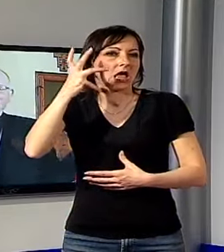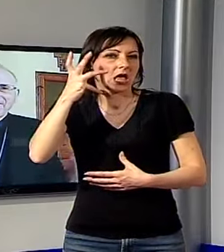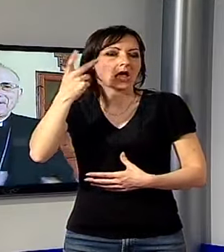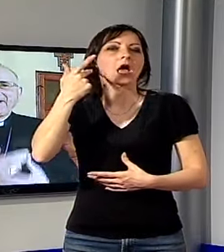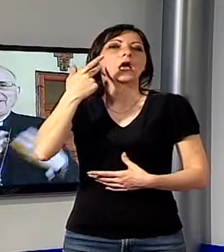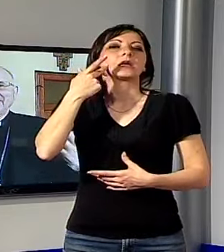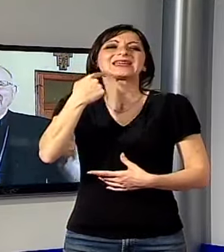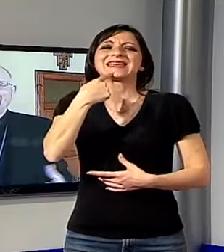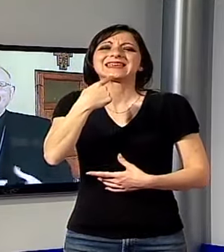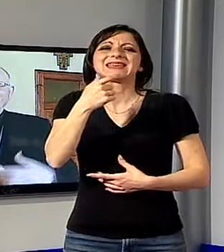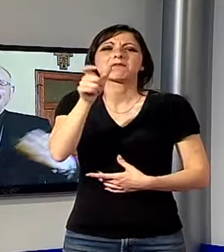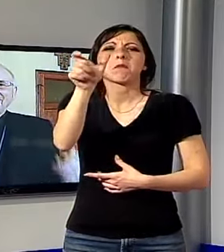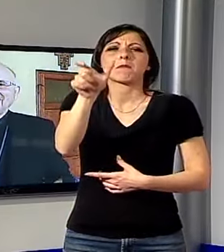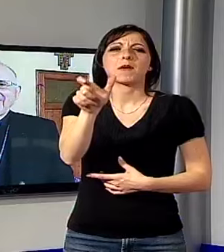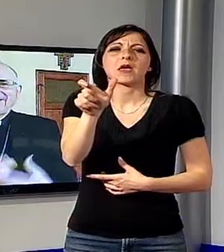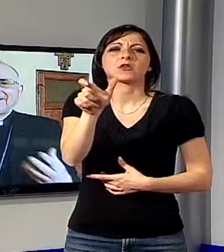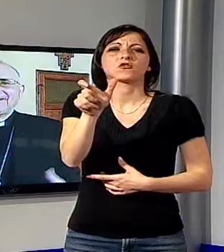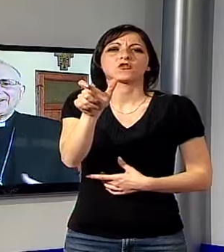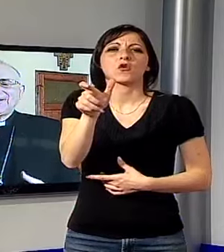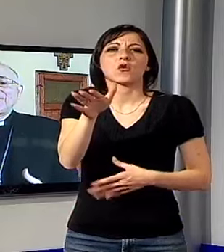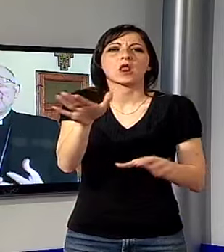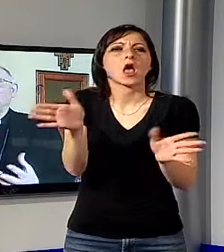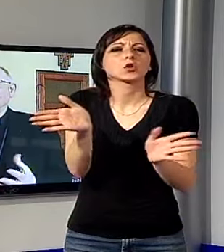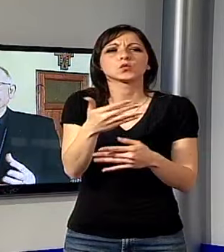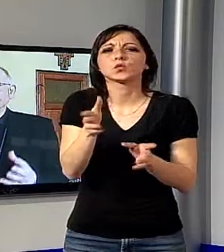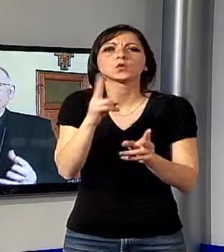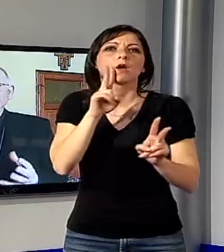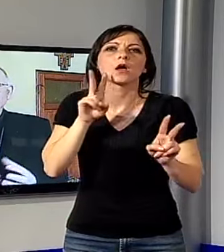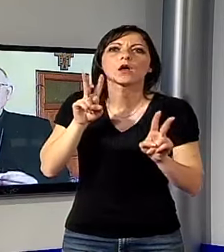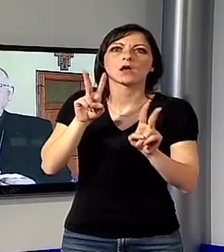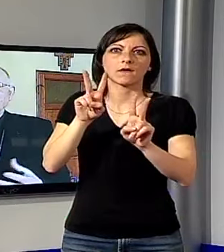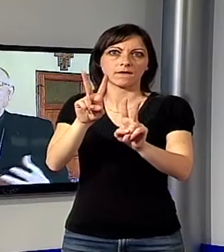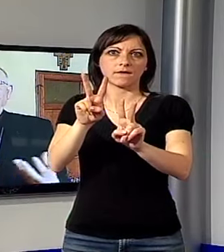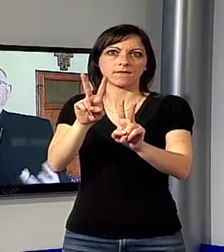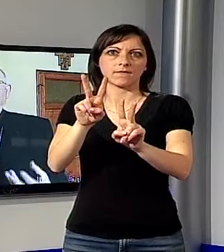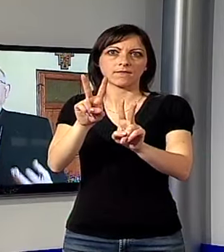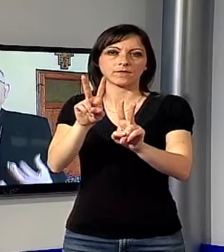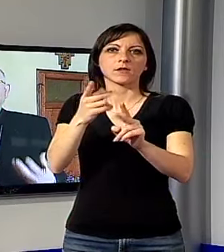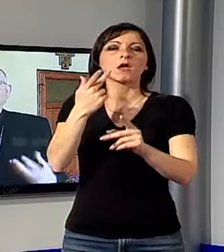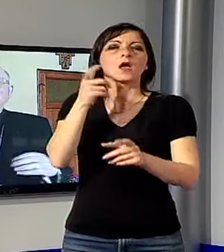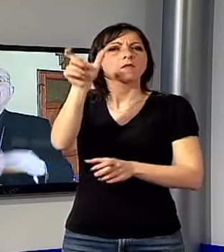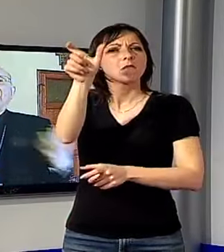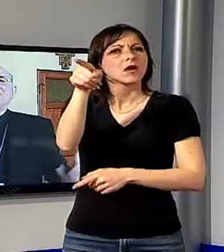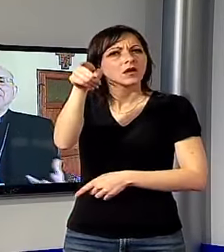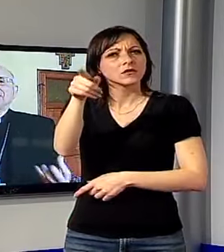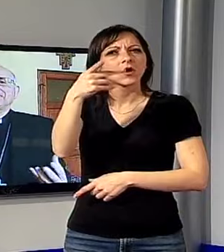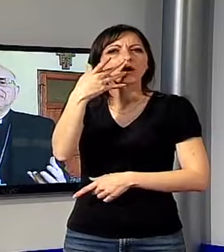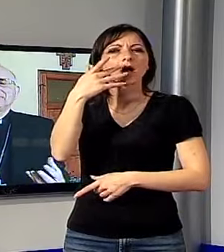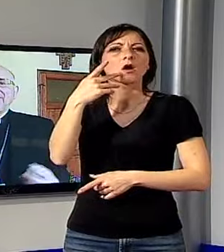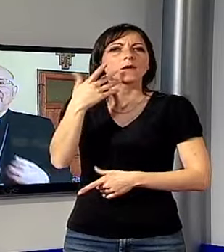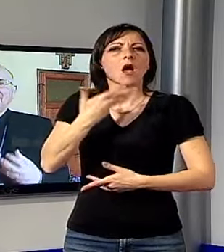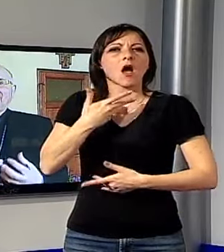stimata, esaltata? In genere sono le persone che hanno immagine,